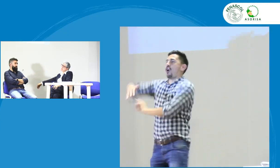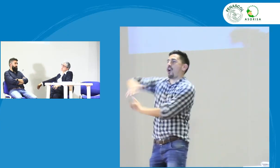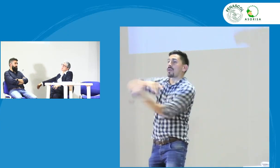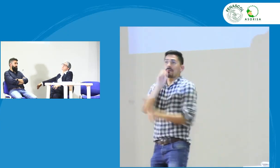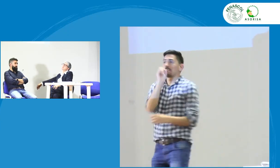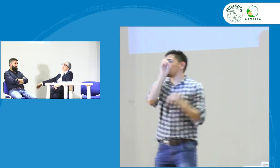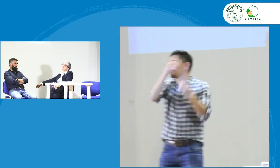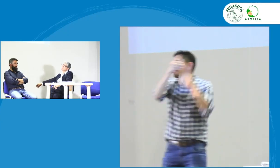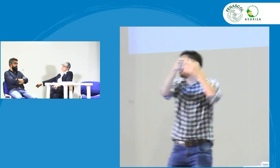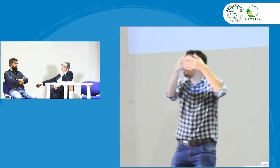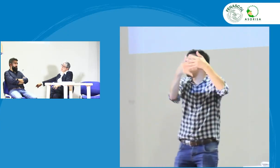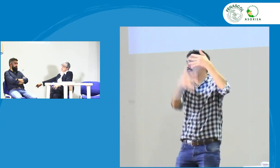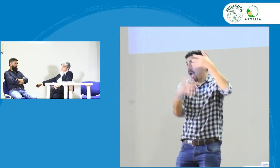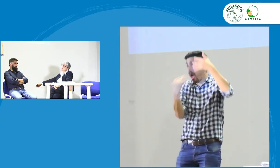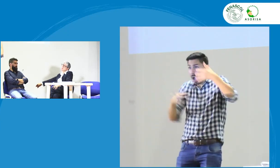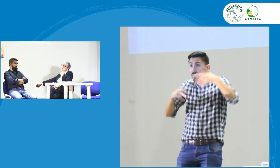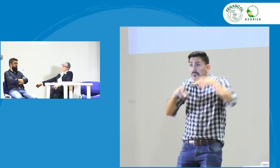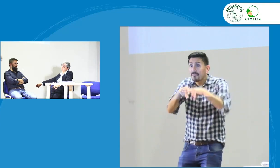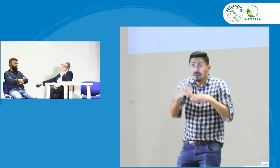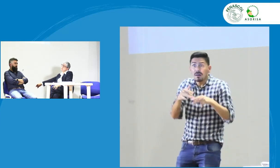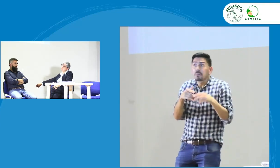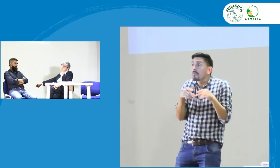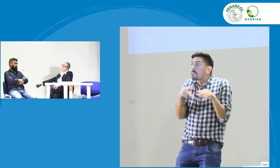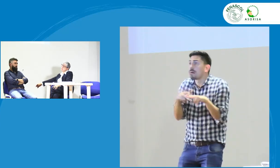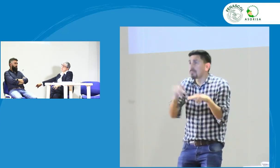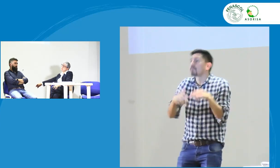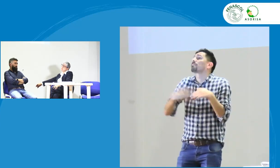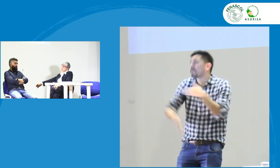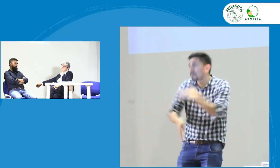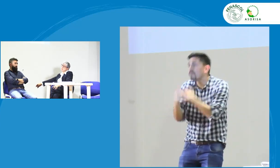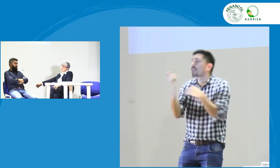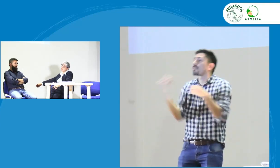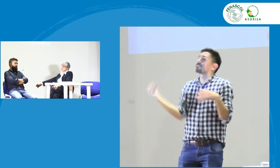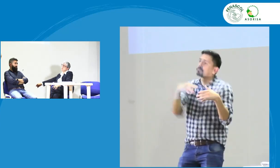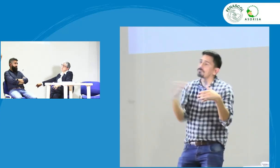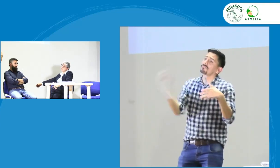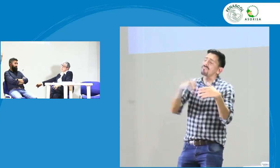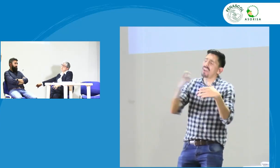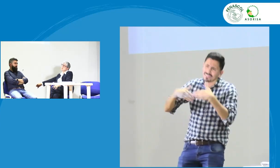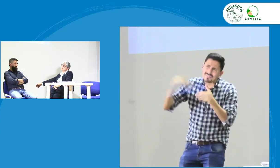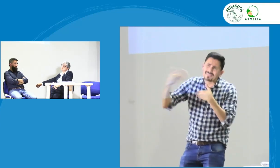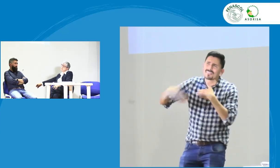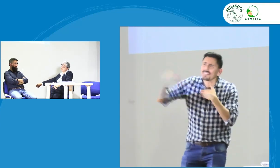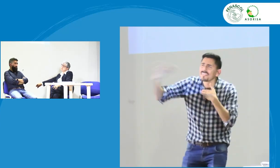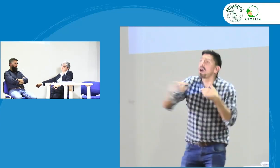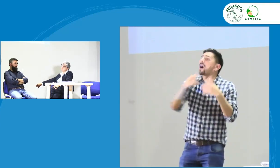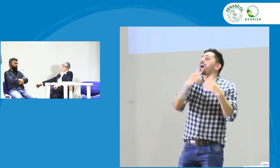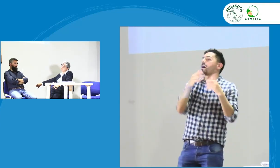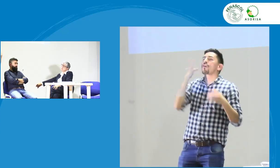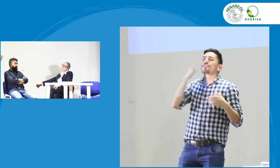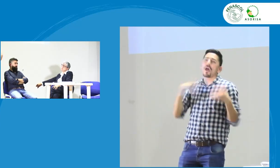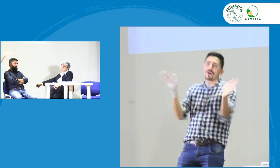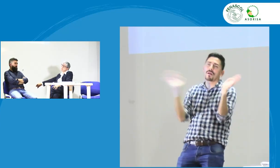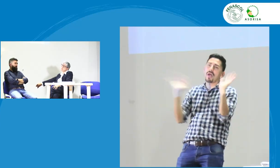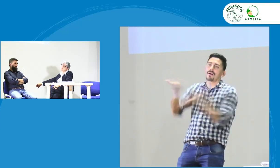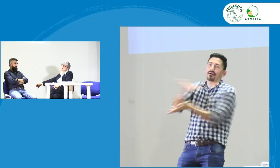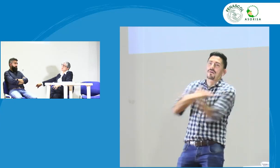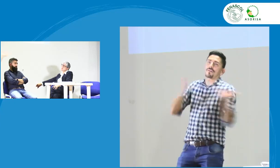señas de acuerdo al contexto y allí ya se está creando y esto no va a quedar ahí este repositorio se va a seguir